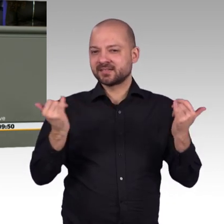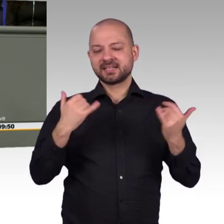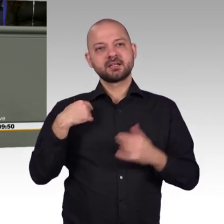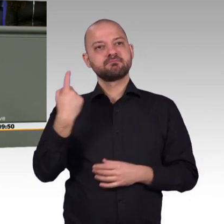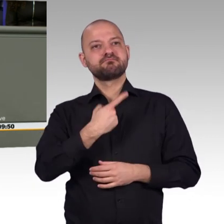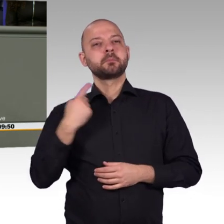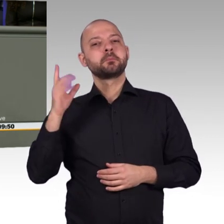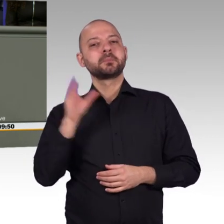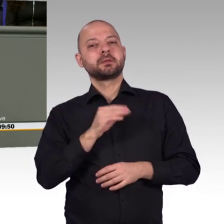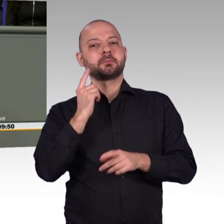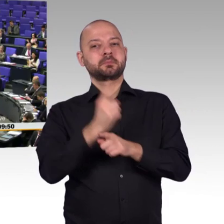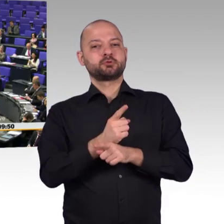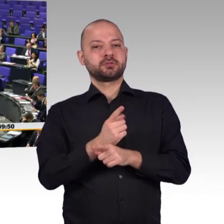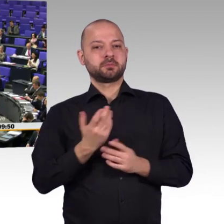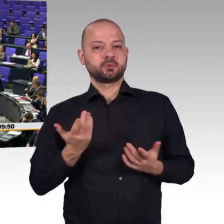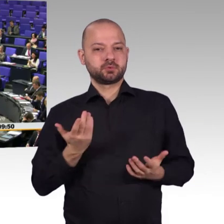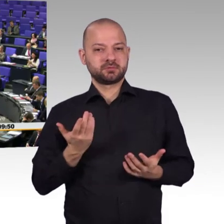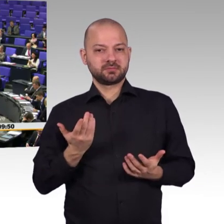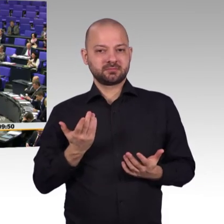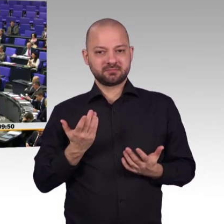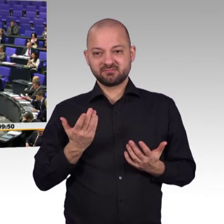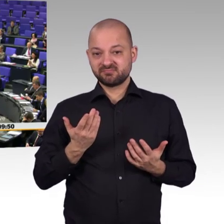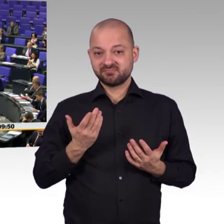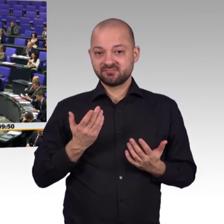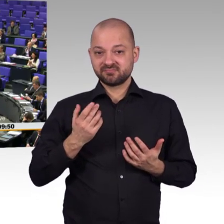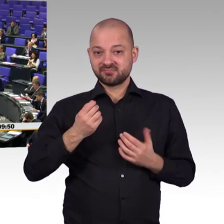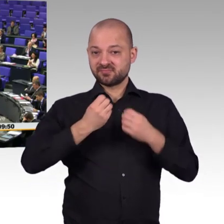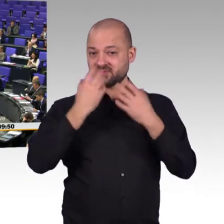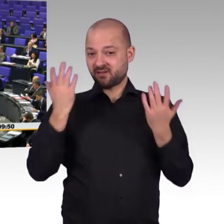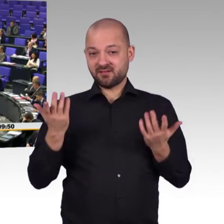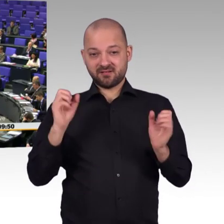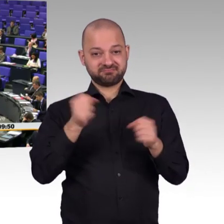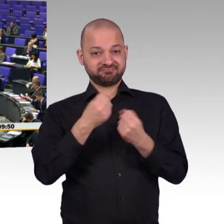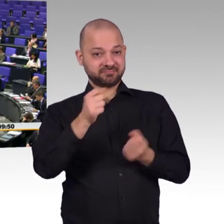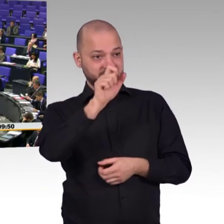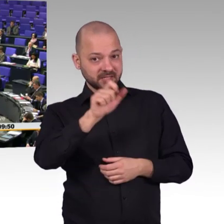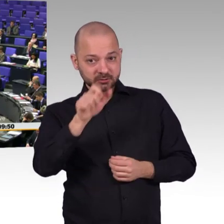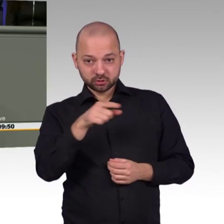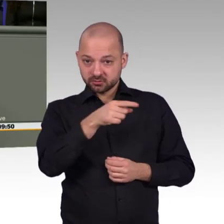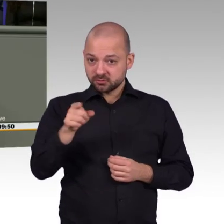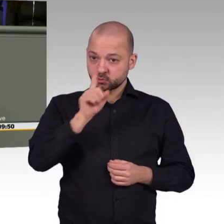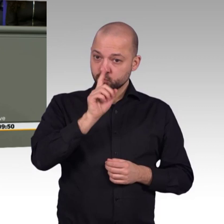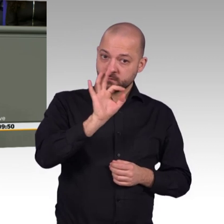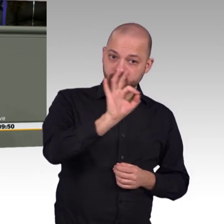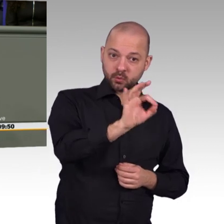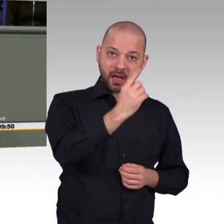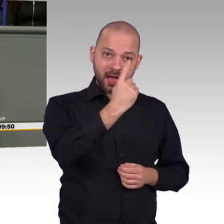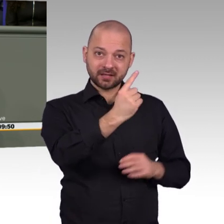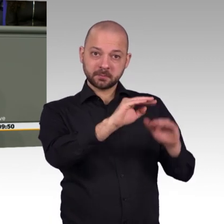Sozialdemokraten nicht geben, meine Damen und Herren. Und da kann man schon ganz klar sagen, Hubertus Heil als Minister, das ist keine